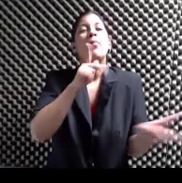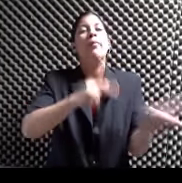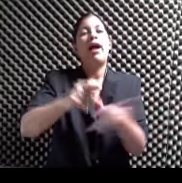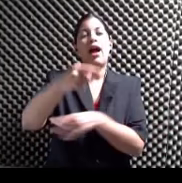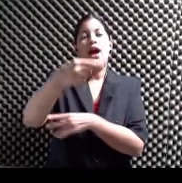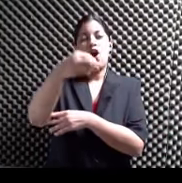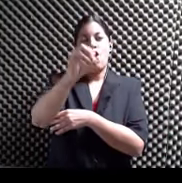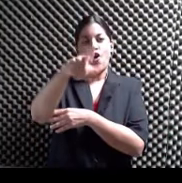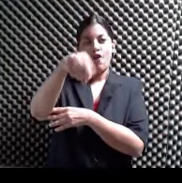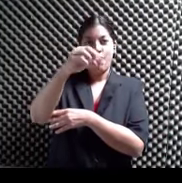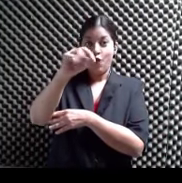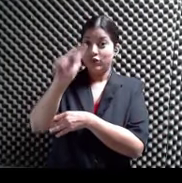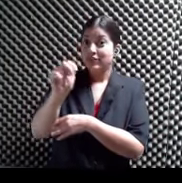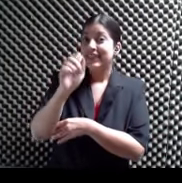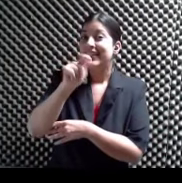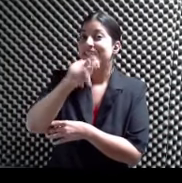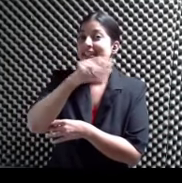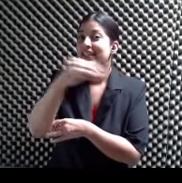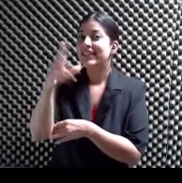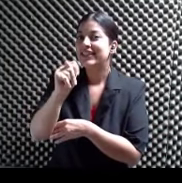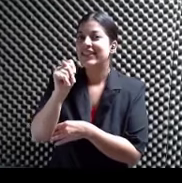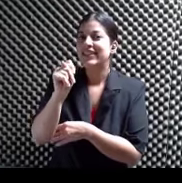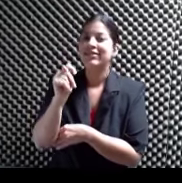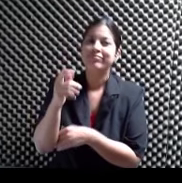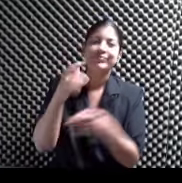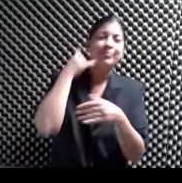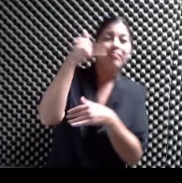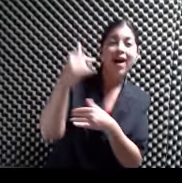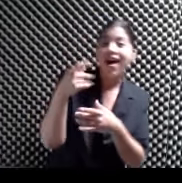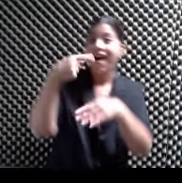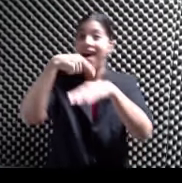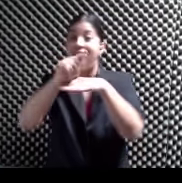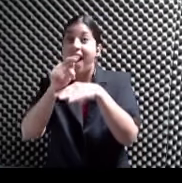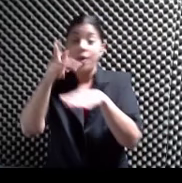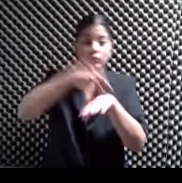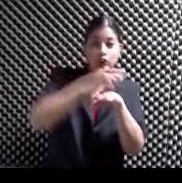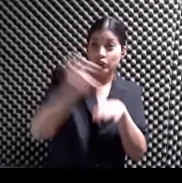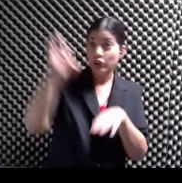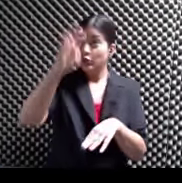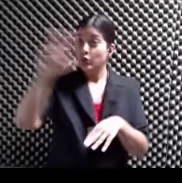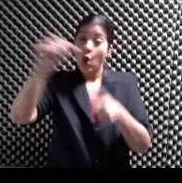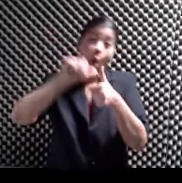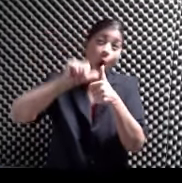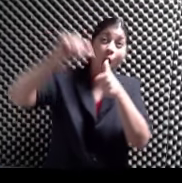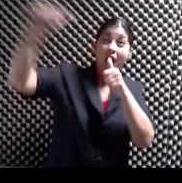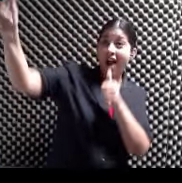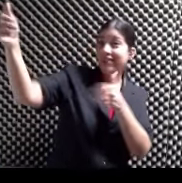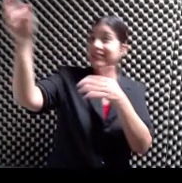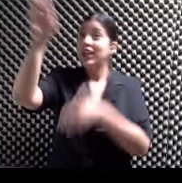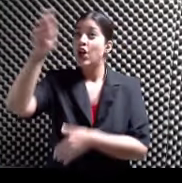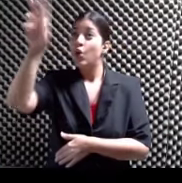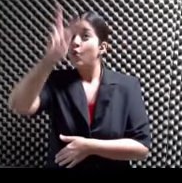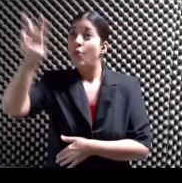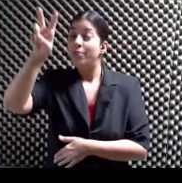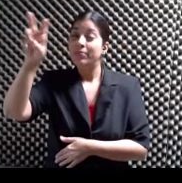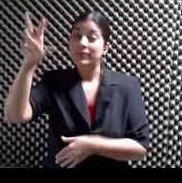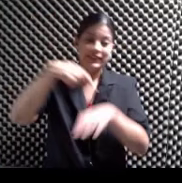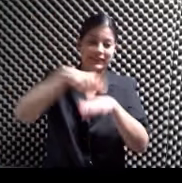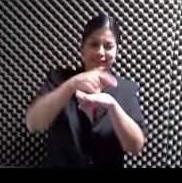&T tienes llamadas Mensajes e internet ilimitados En Puerto Rico y Estados Unidos Larga distancia Roaming y además Texteo ilimitado A más de 100 países Por solo 50